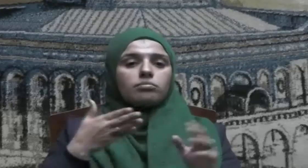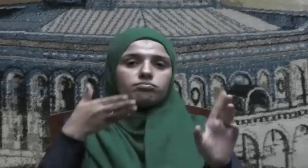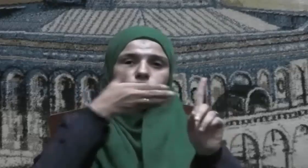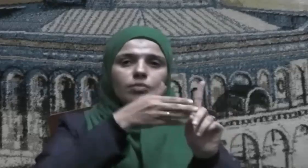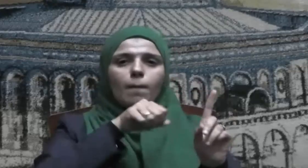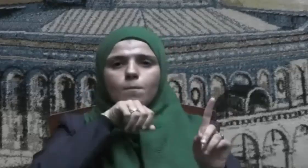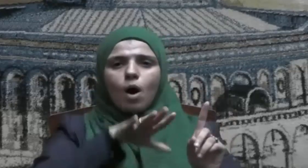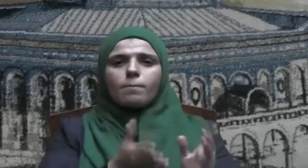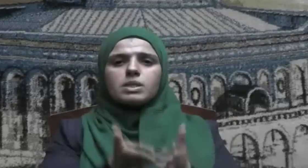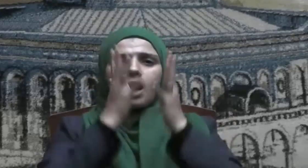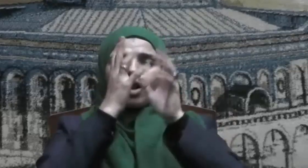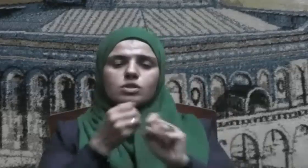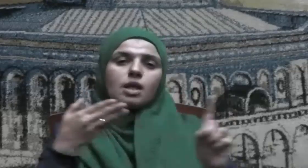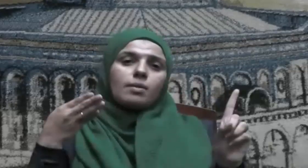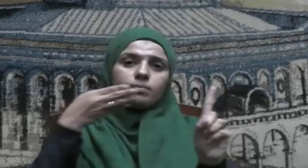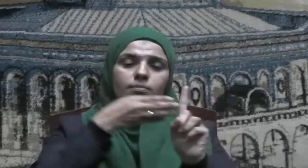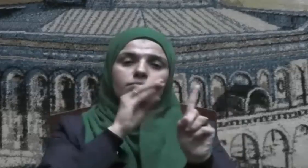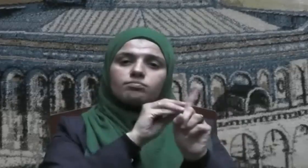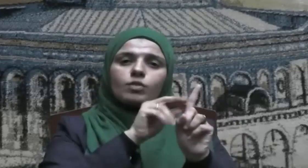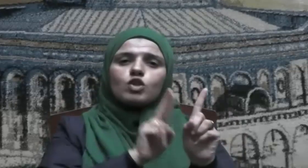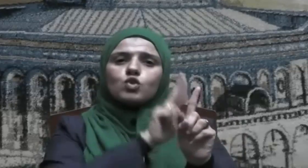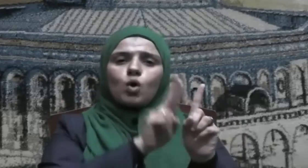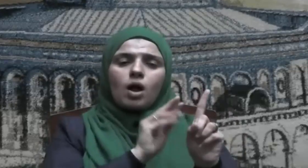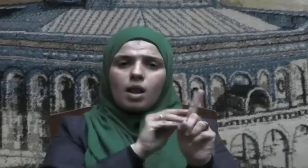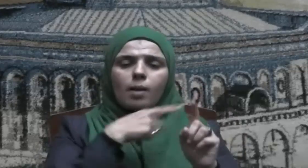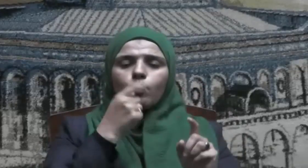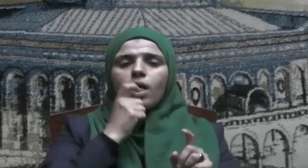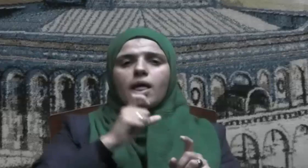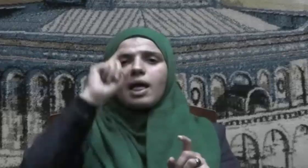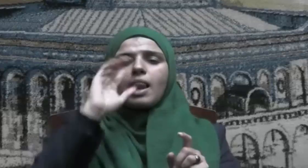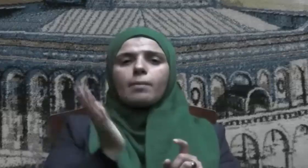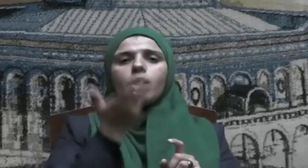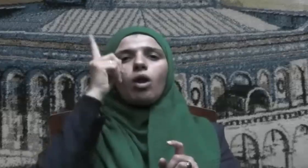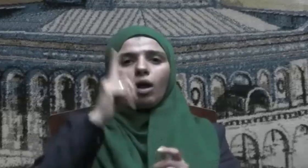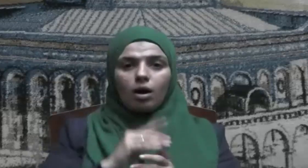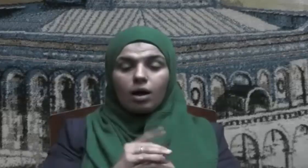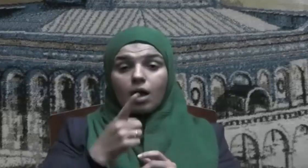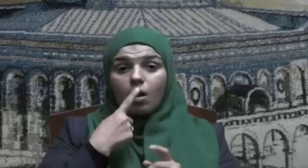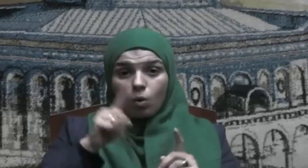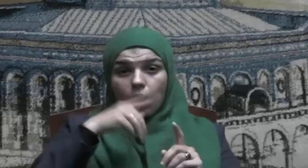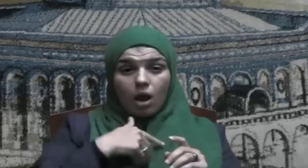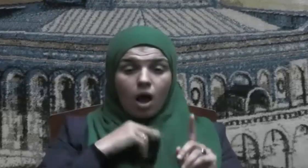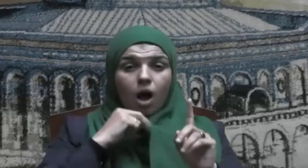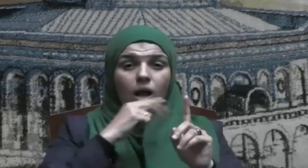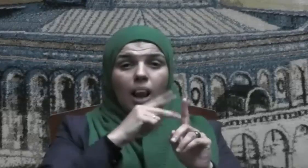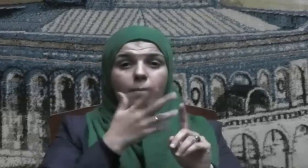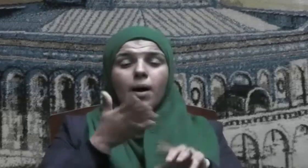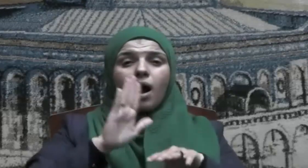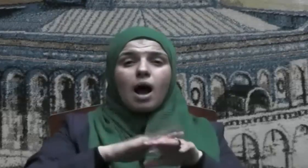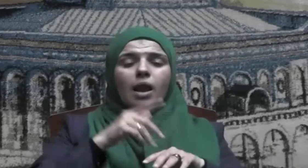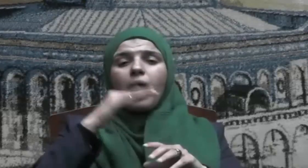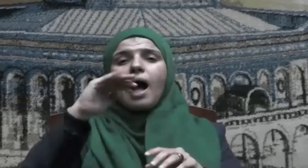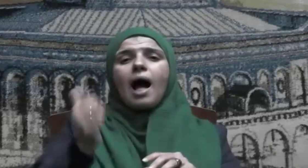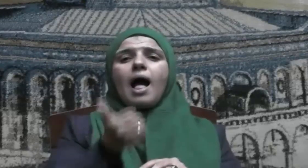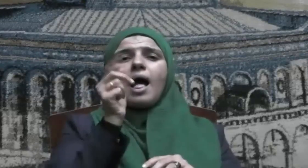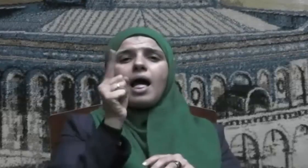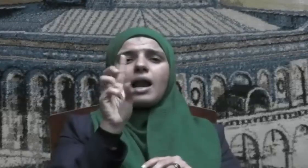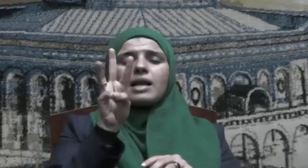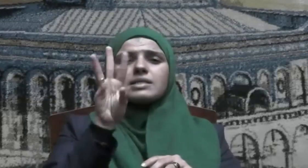الله عليه وسلم فقالت يا نبي الله ألا تحدثني عن حارثة وكان